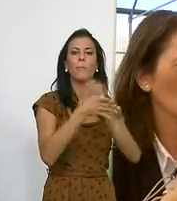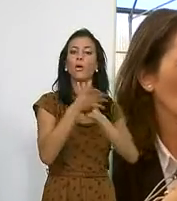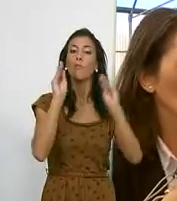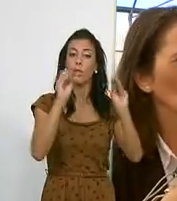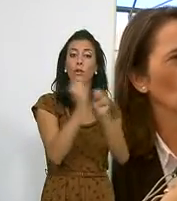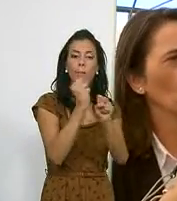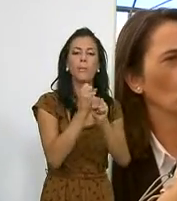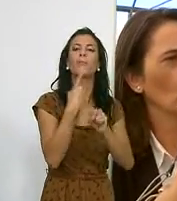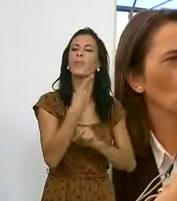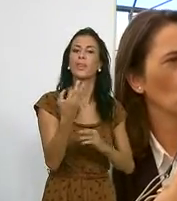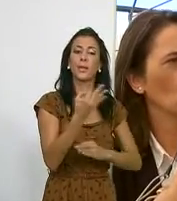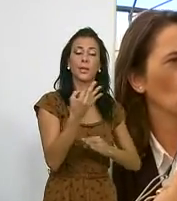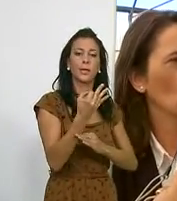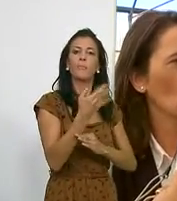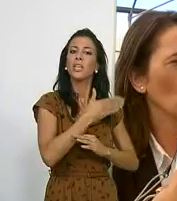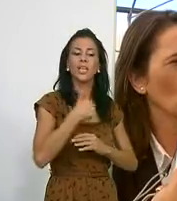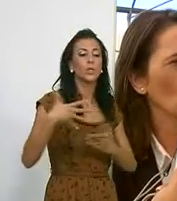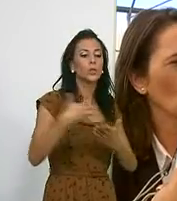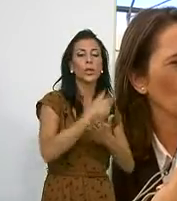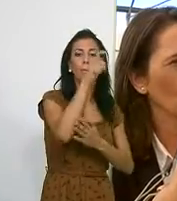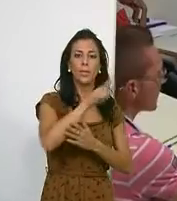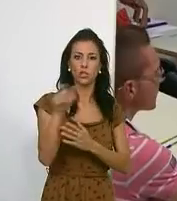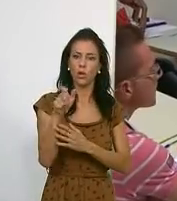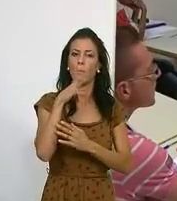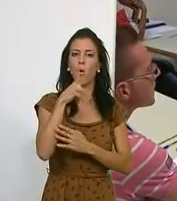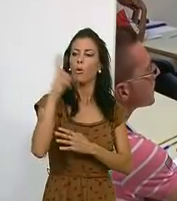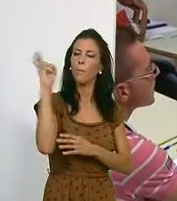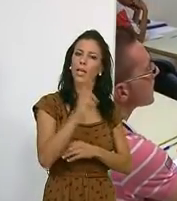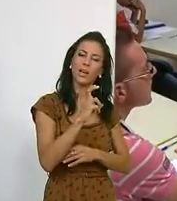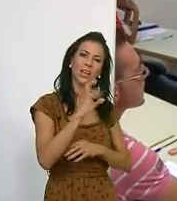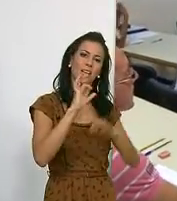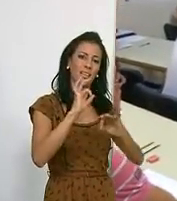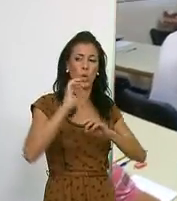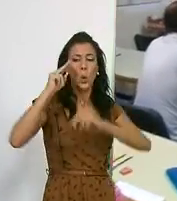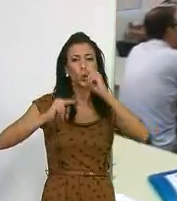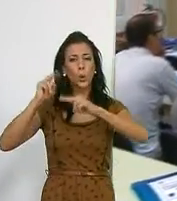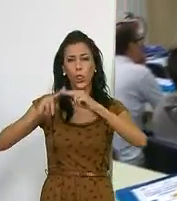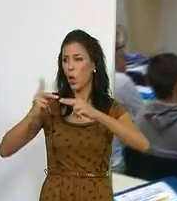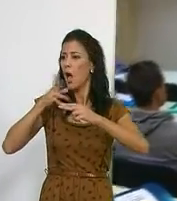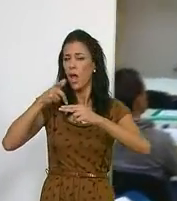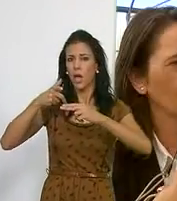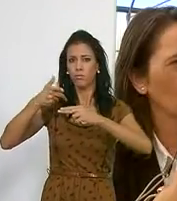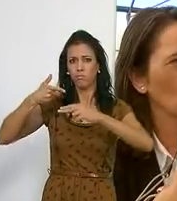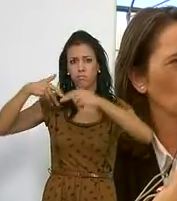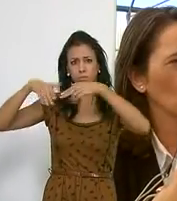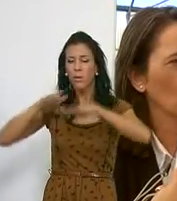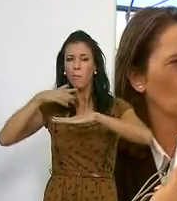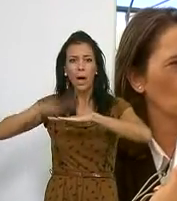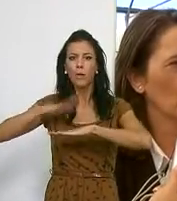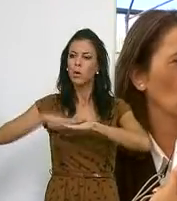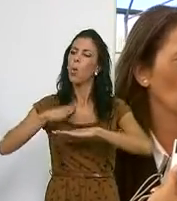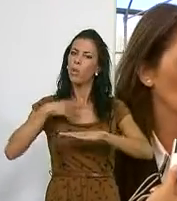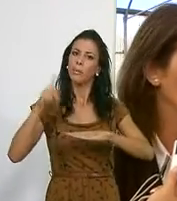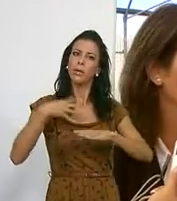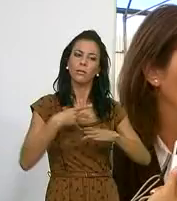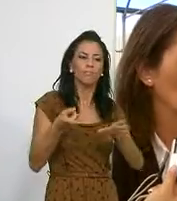que de lo que se trata es de que todas estas personas que vienen del sector de la construcción puedan optar a este tipo de